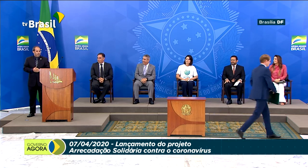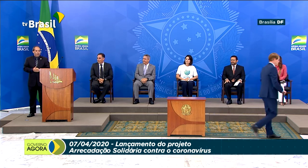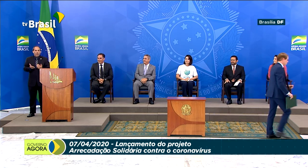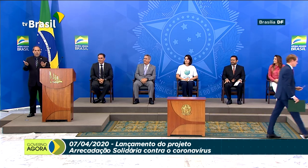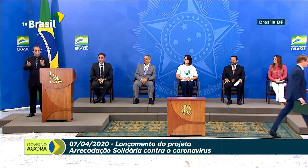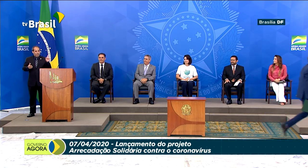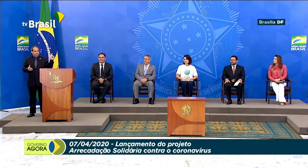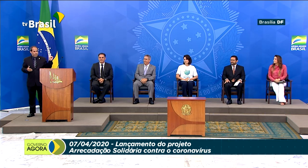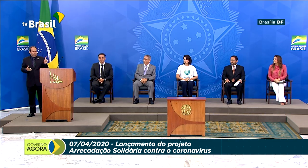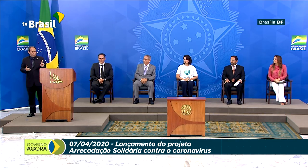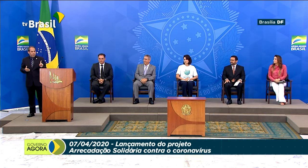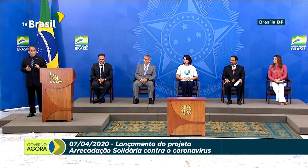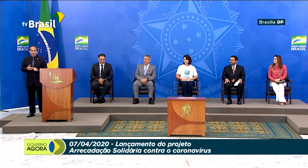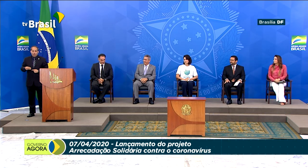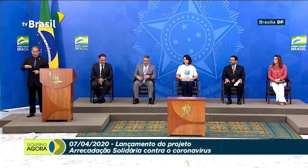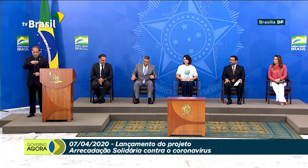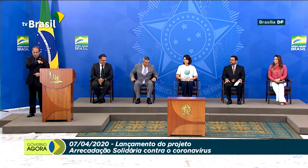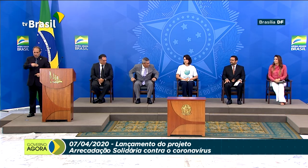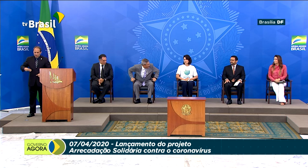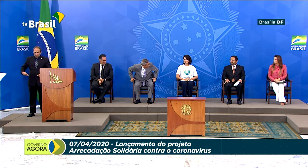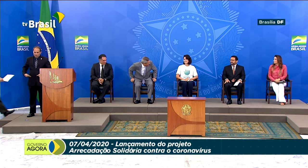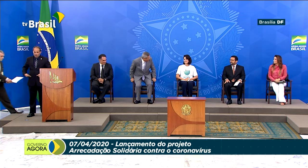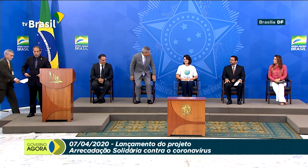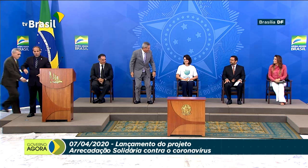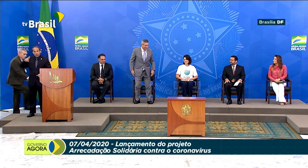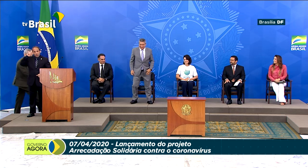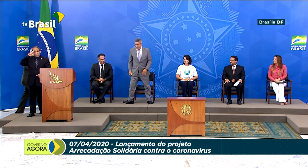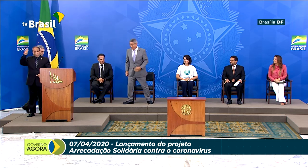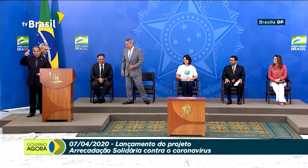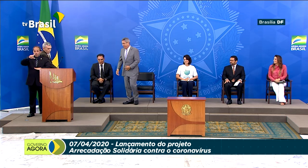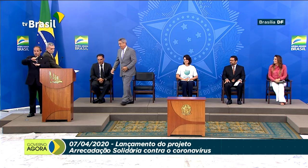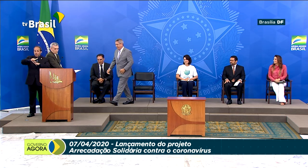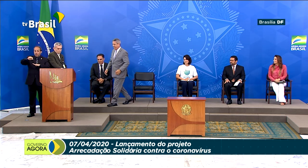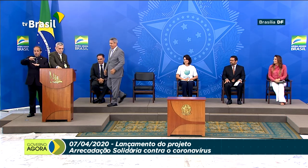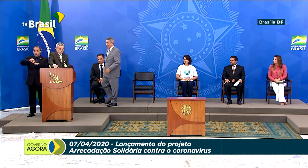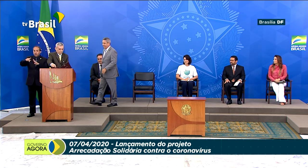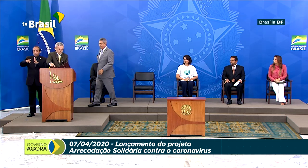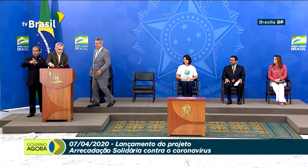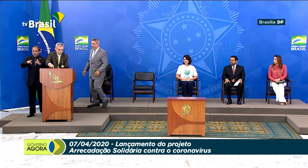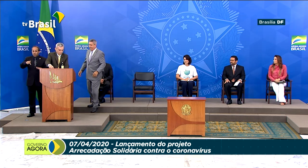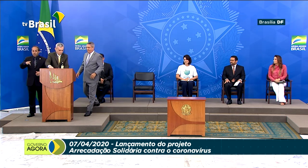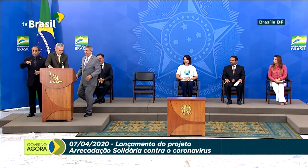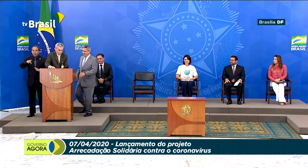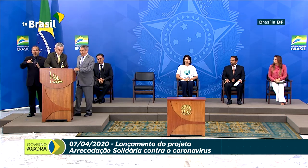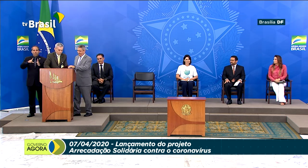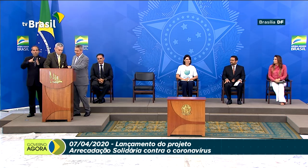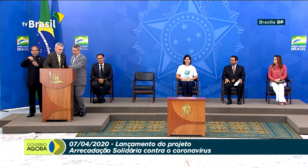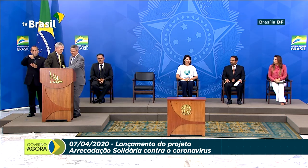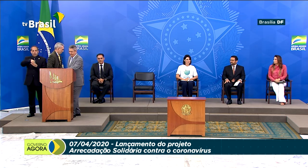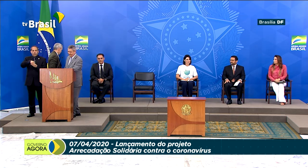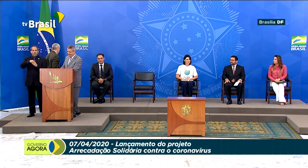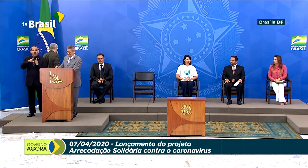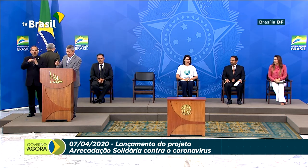Ouviremos agora o ministro de Estado, chefe da Casa Civil da Presidência da República, Braga Neto.